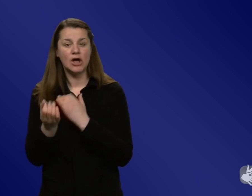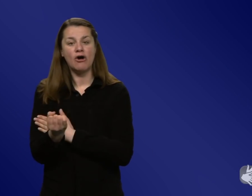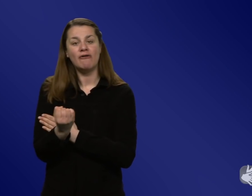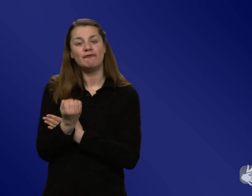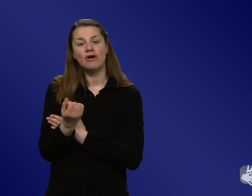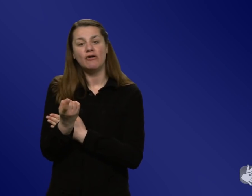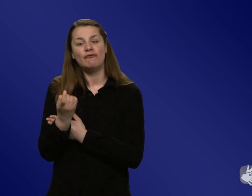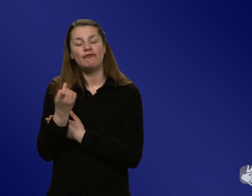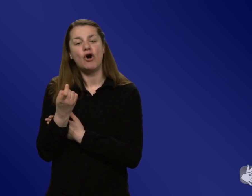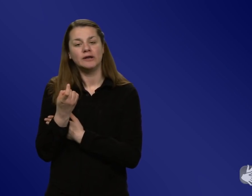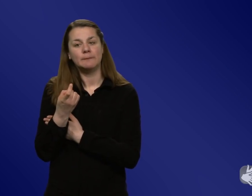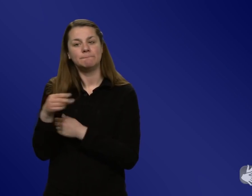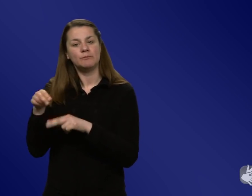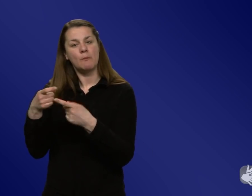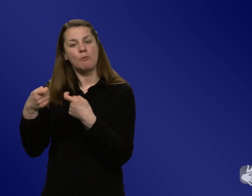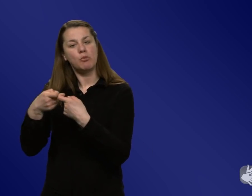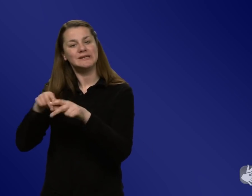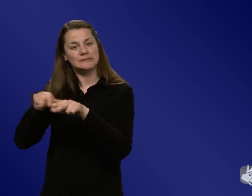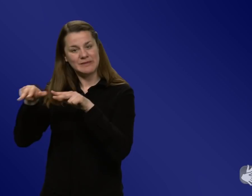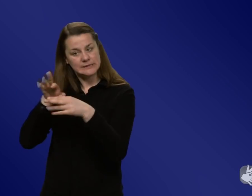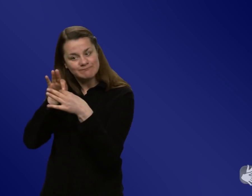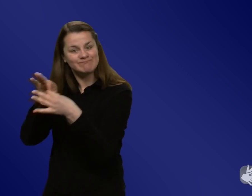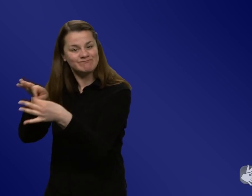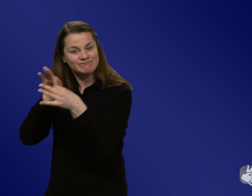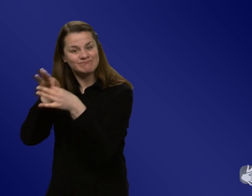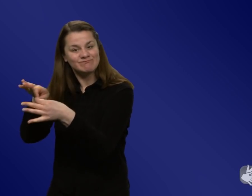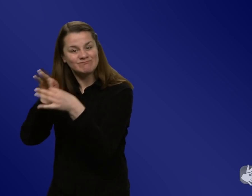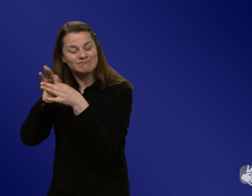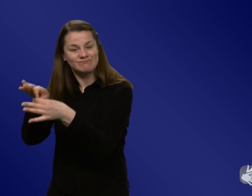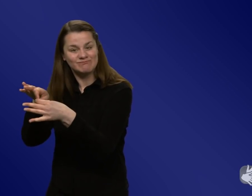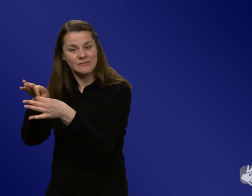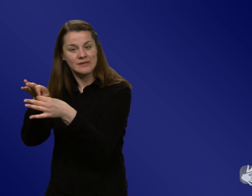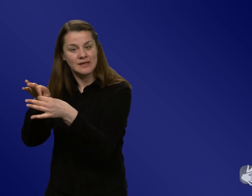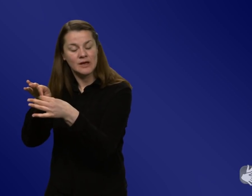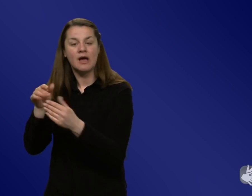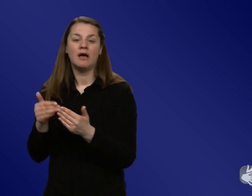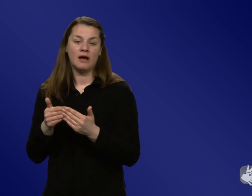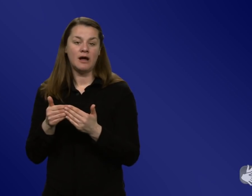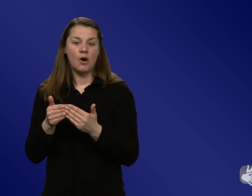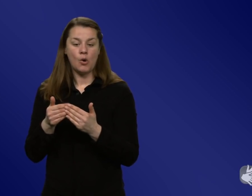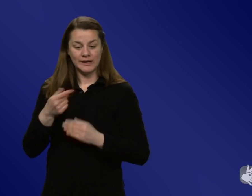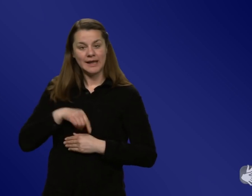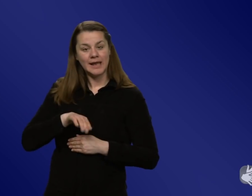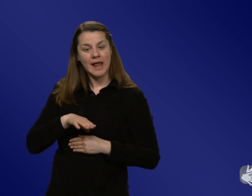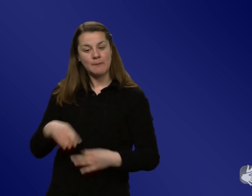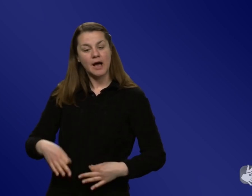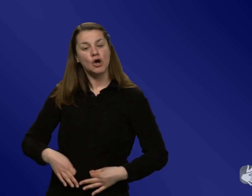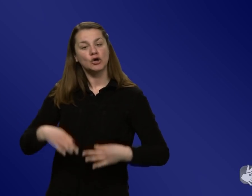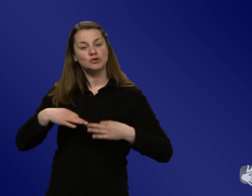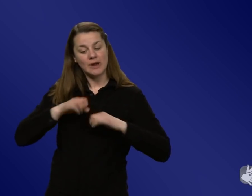sage zwar gebunden oder von dort aus gemacht und natürlich kam natürlich Zuarbeit von der BZGA, aber Absender war am Ende das